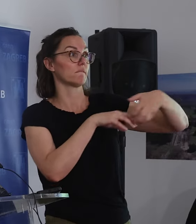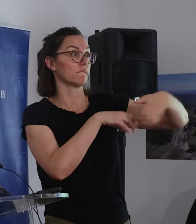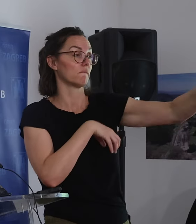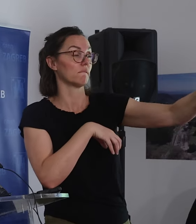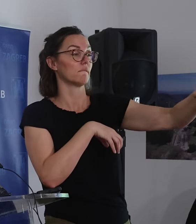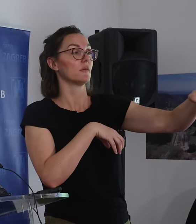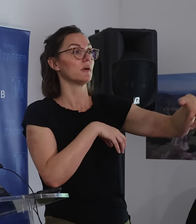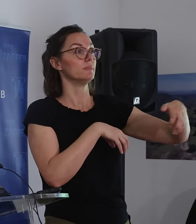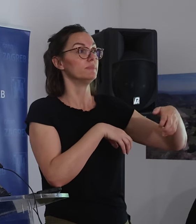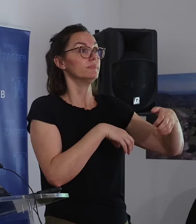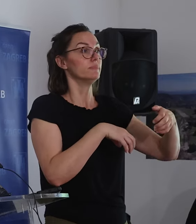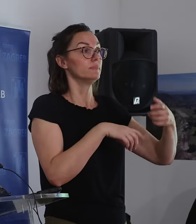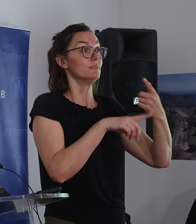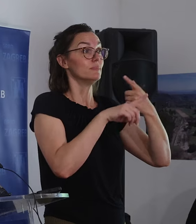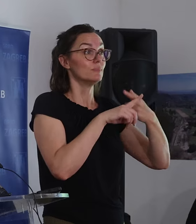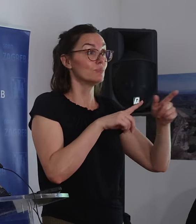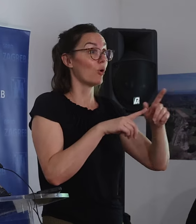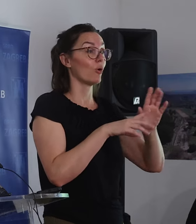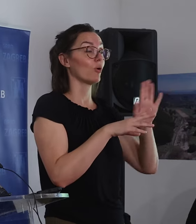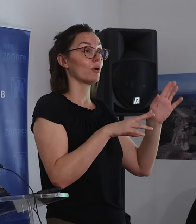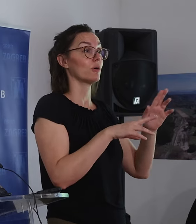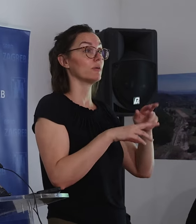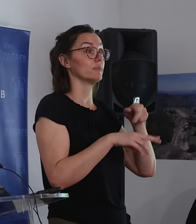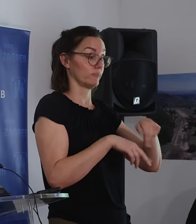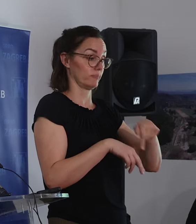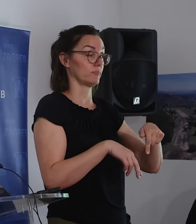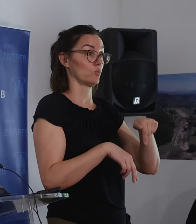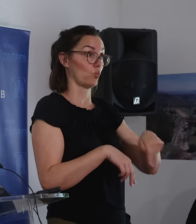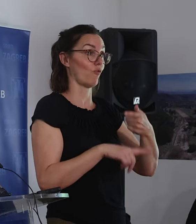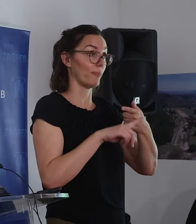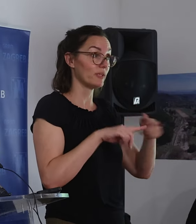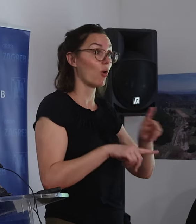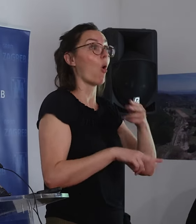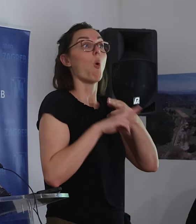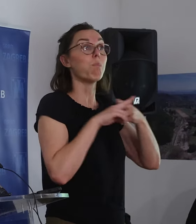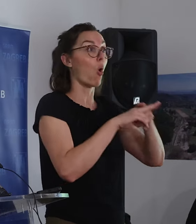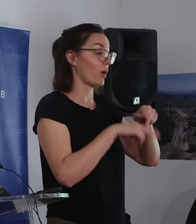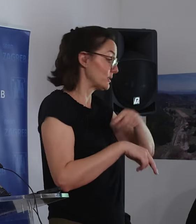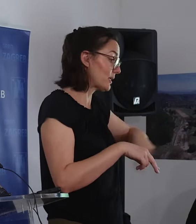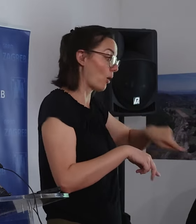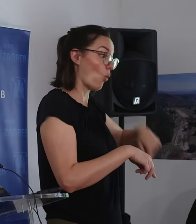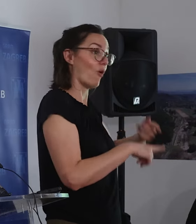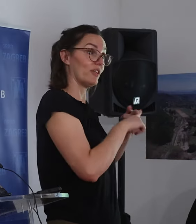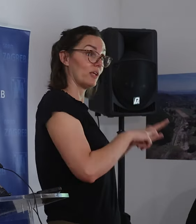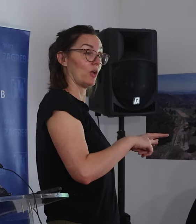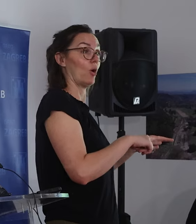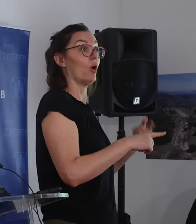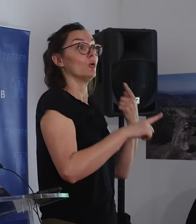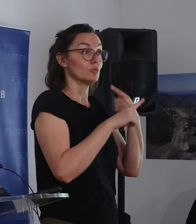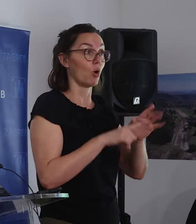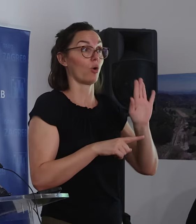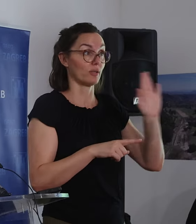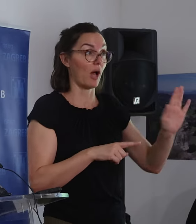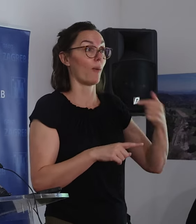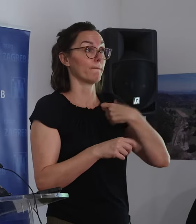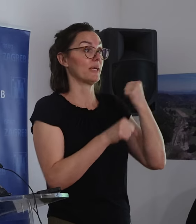i posebice jer su u sjevernom dijelu Zagreba, sjeverno od obole Save, sve bolnice nalazne. Znači, zbog toga